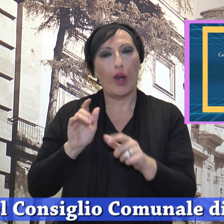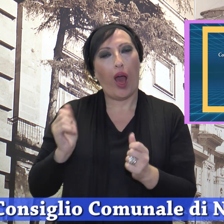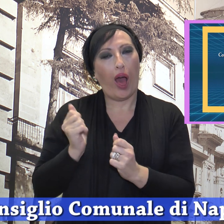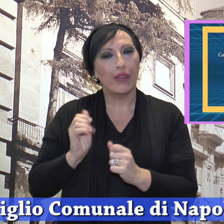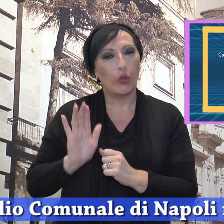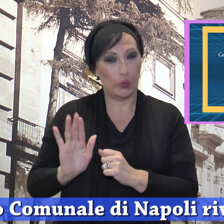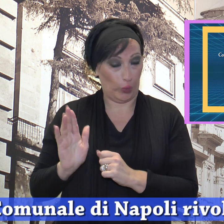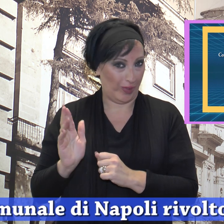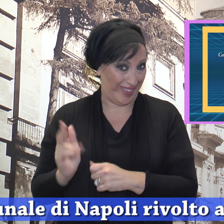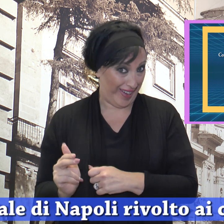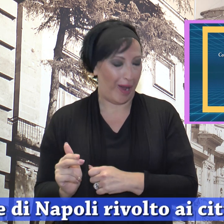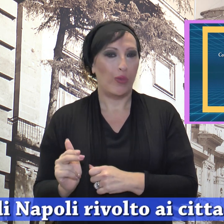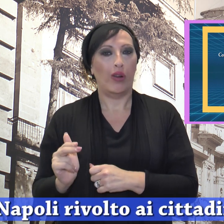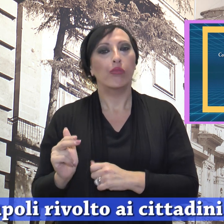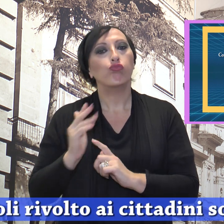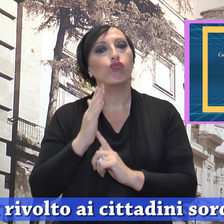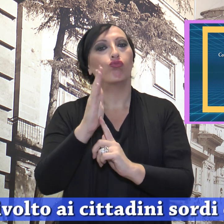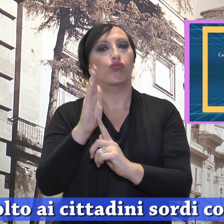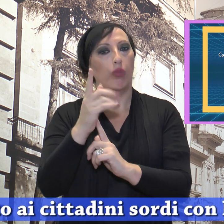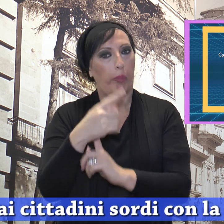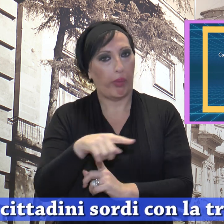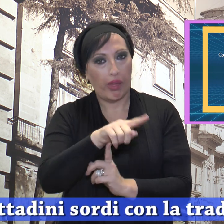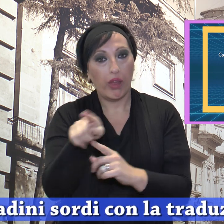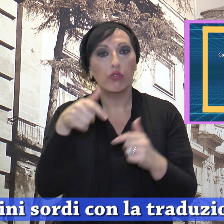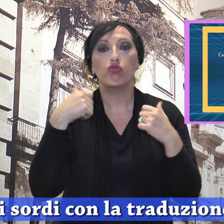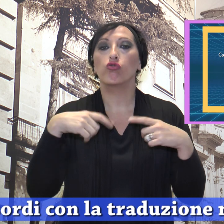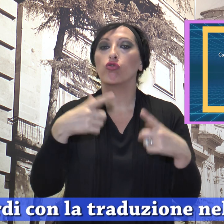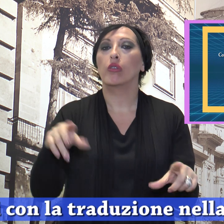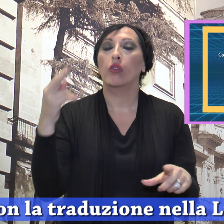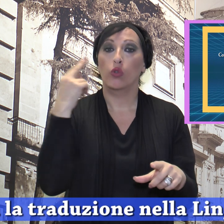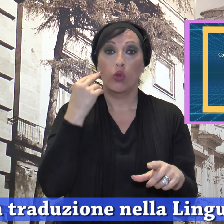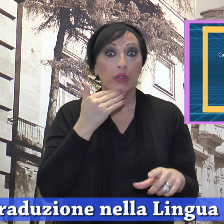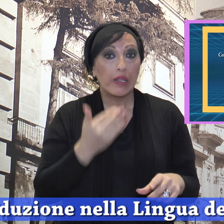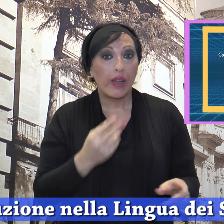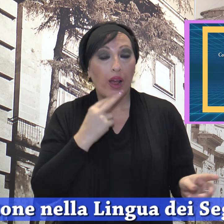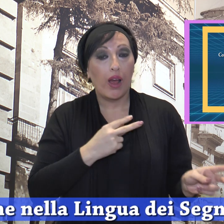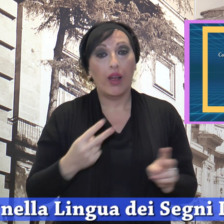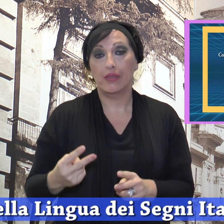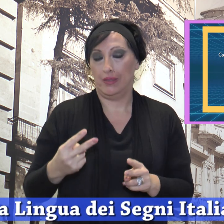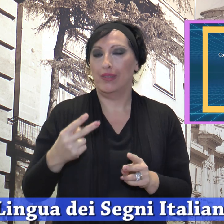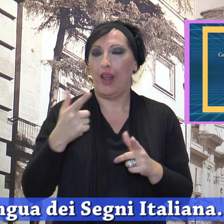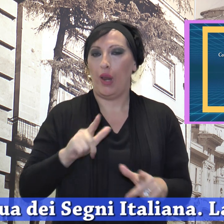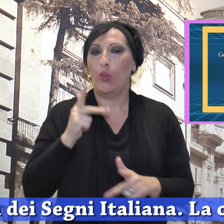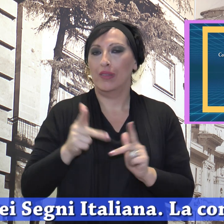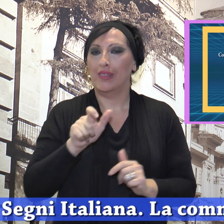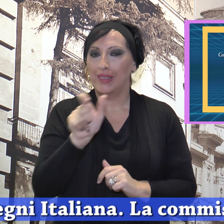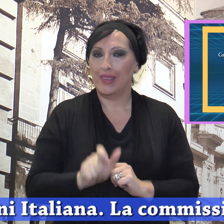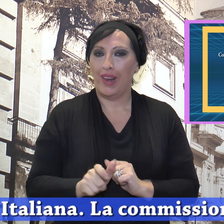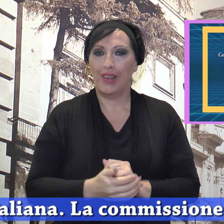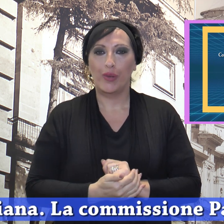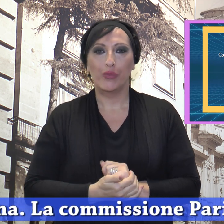Comunale di Napoli rivolto ai cittadini sordi con la traduzione nella lingua dei segni italiana.